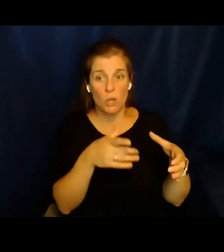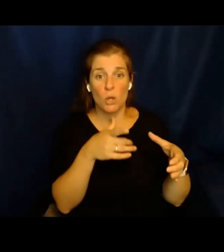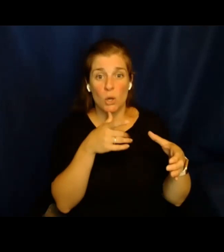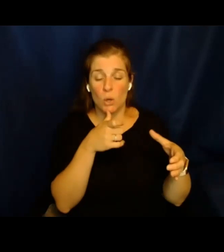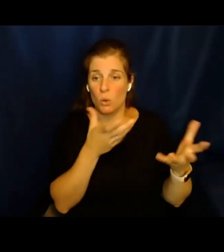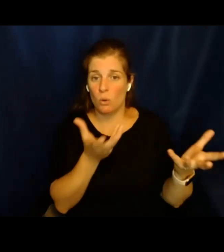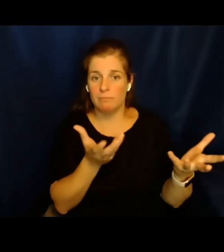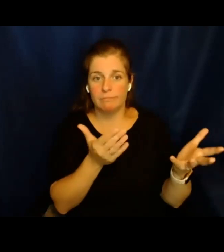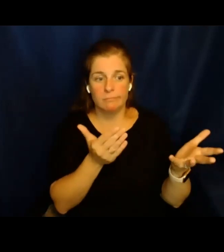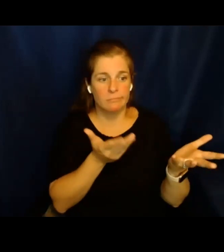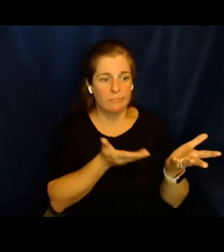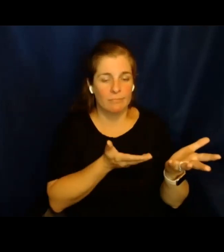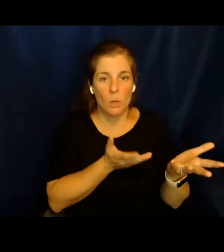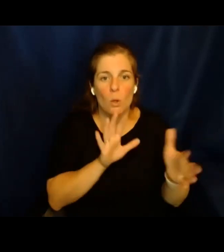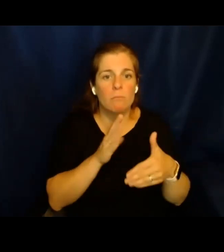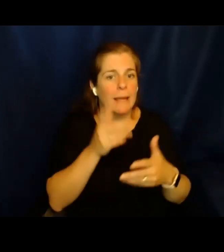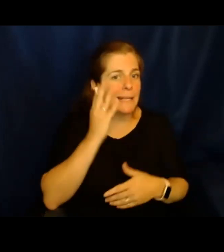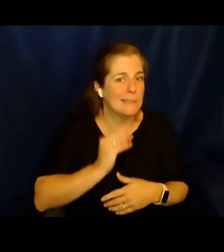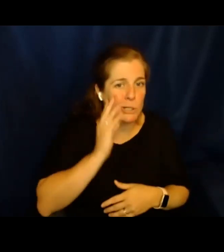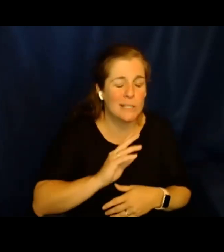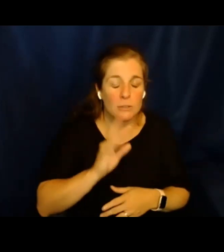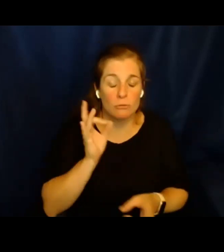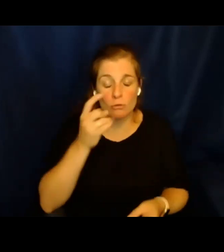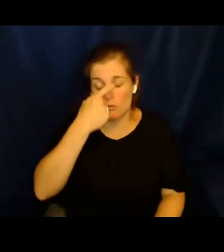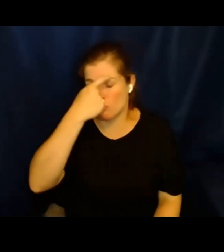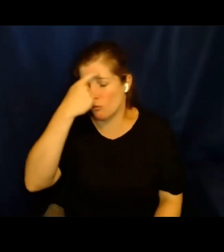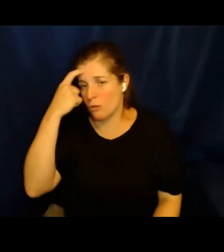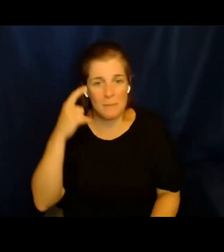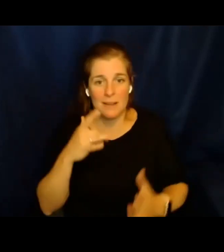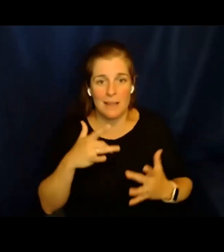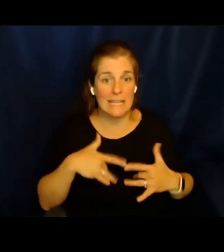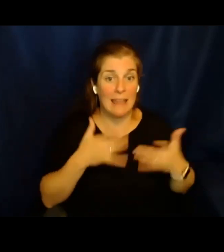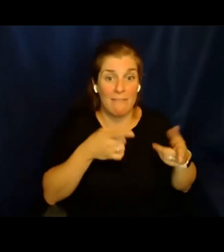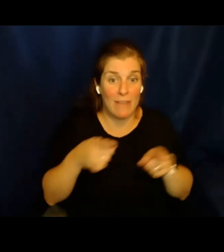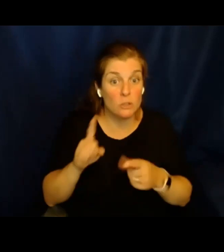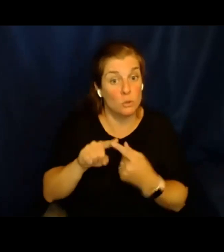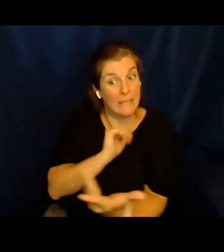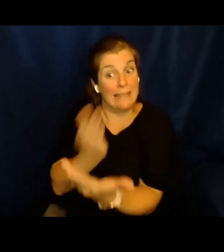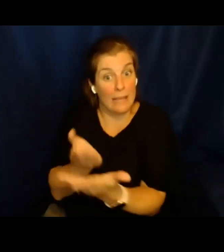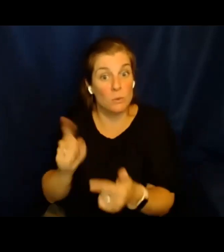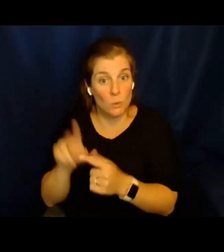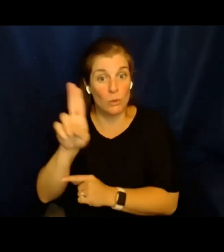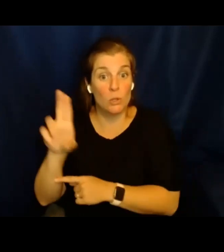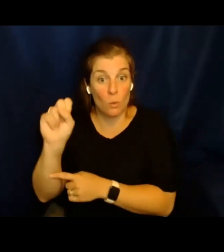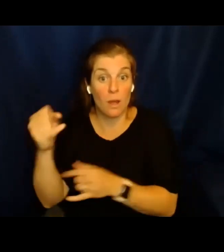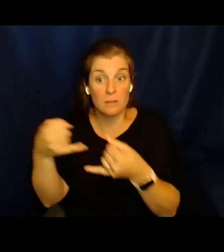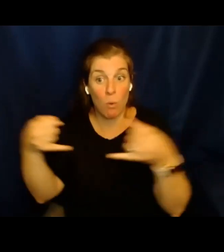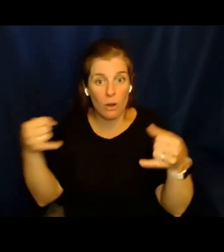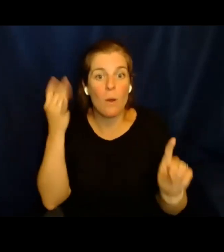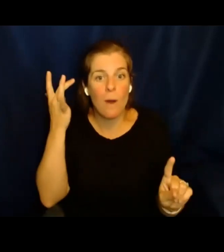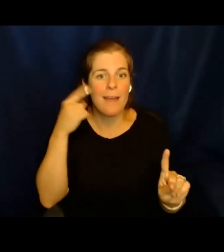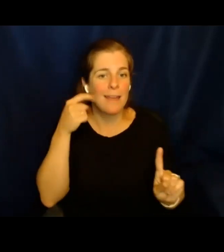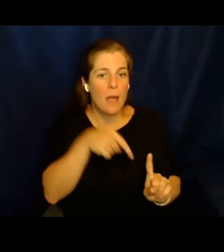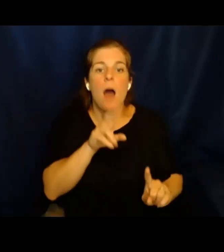que muy a menudo han sufrido eventos traumatizantes tan solo para llegar a la frontera de los Estados Unidos, porque recuerden